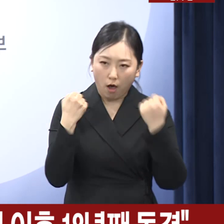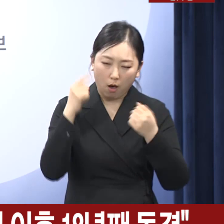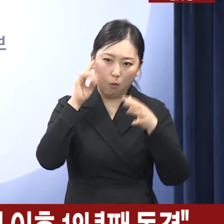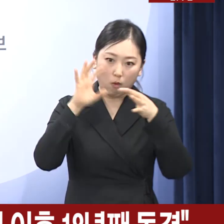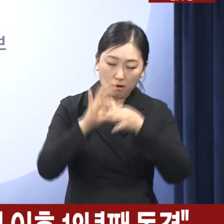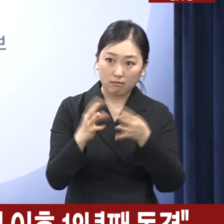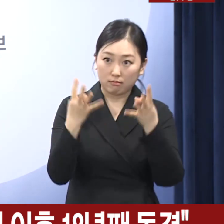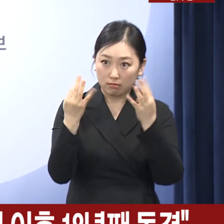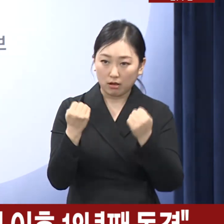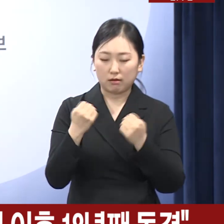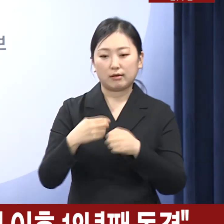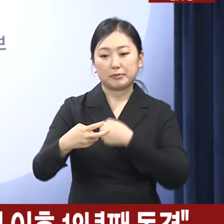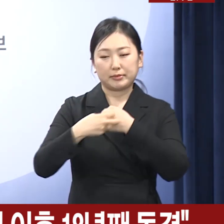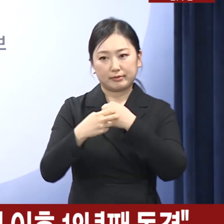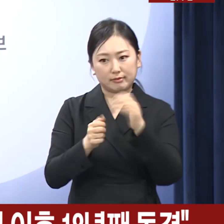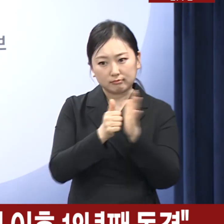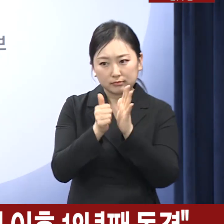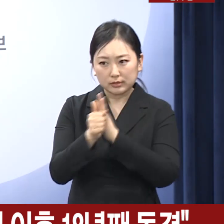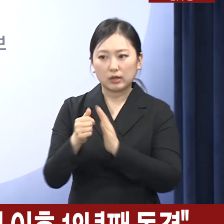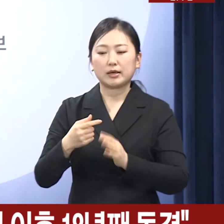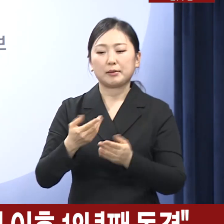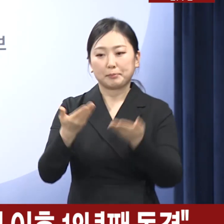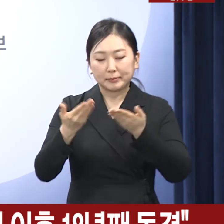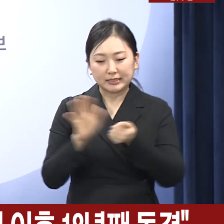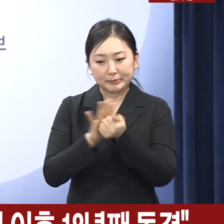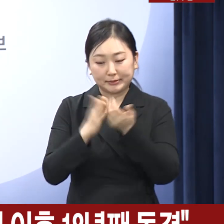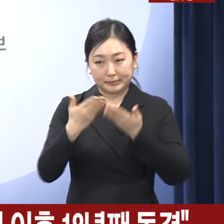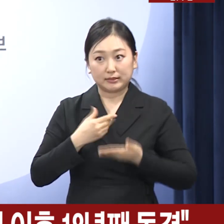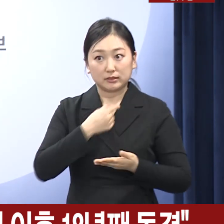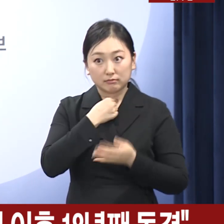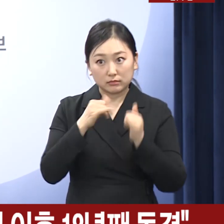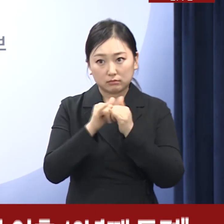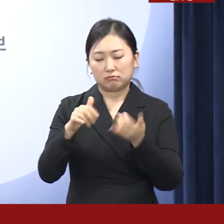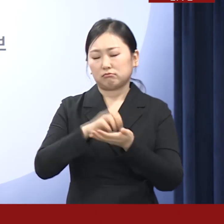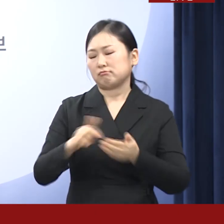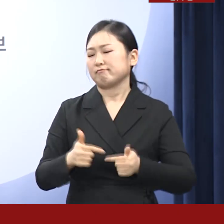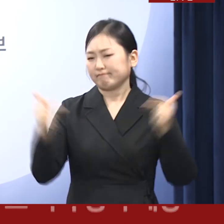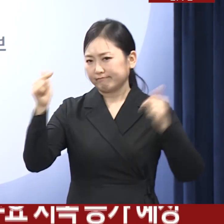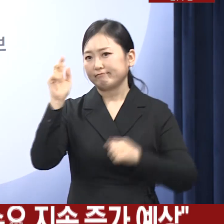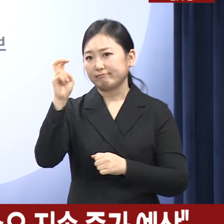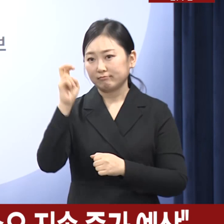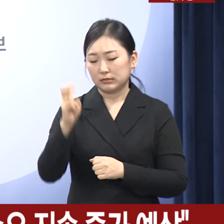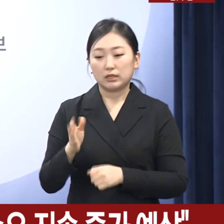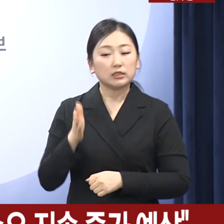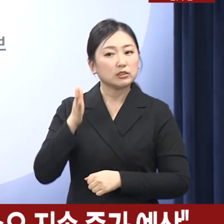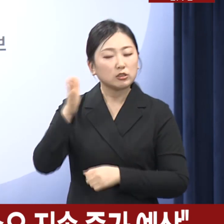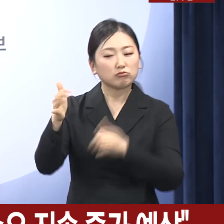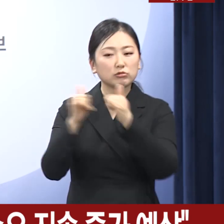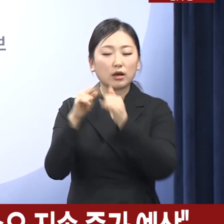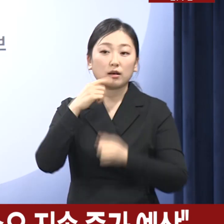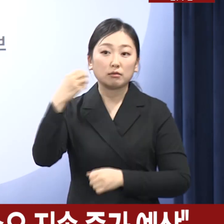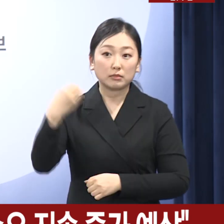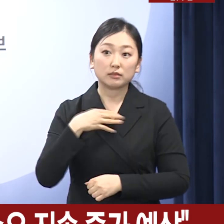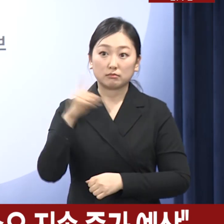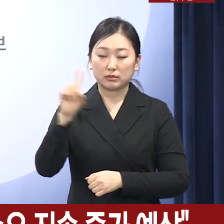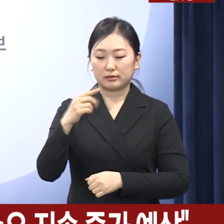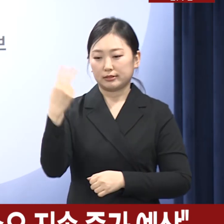수요는 지속적으로 증가할 것으로 예상됩니다. 실제 전문가의 분석에 따르면